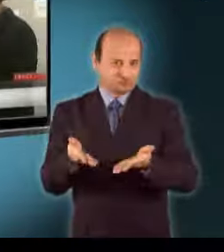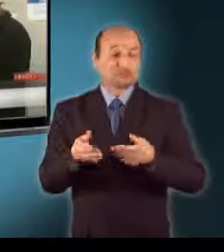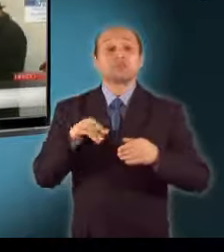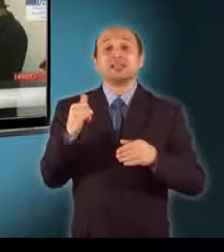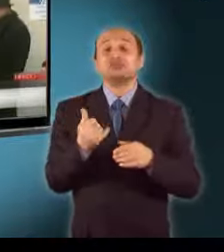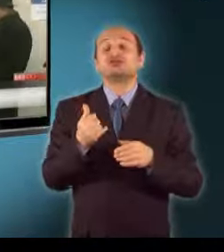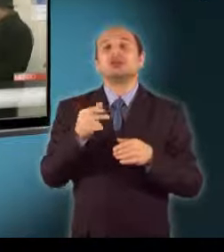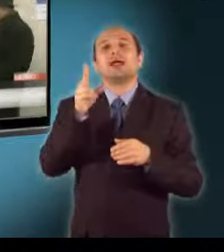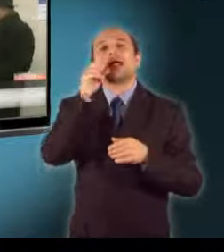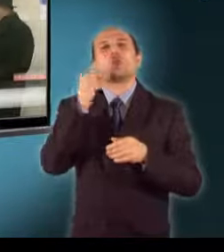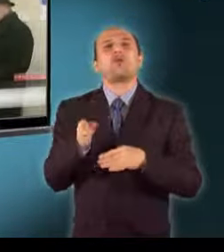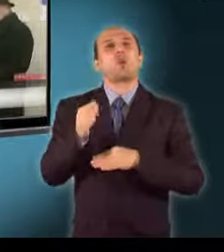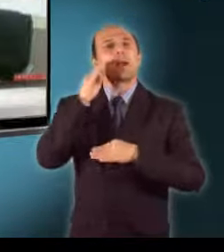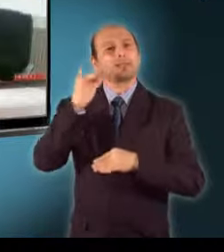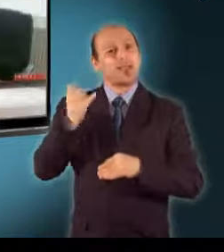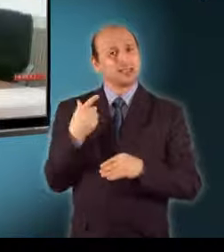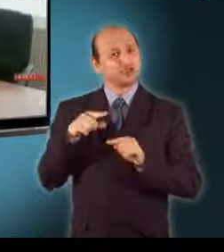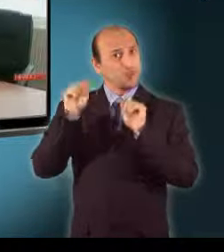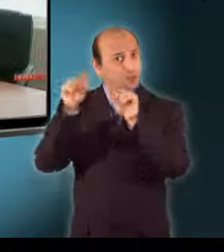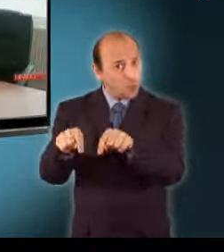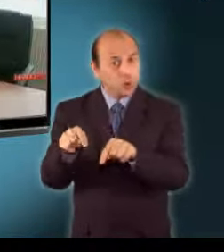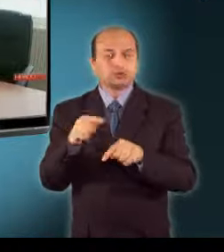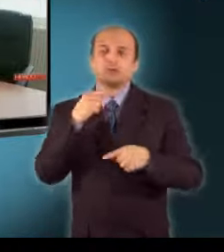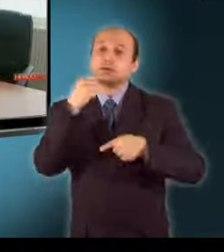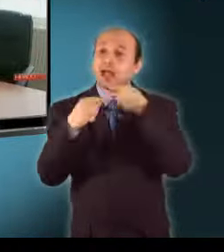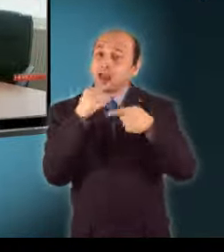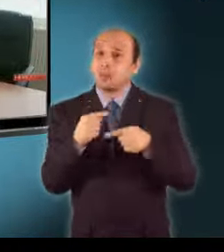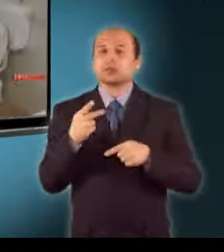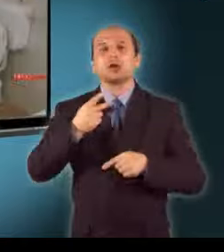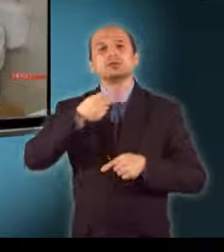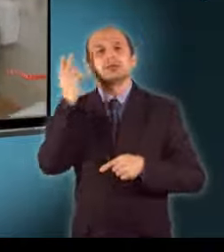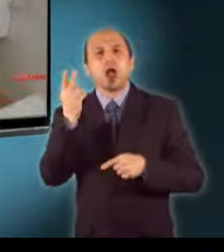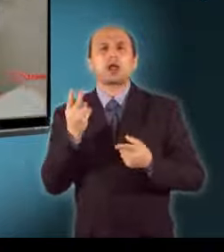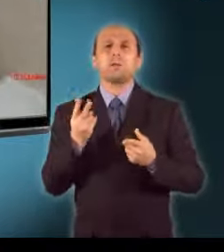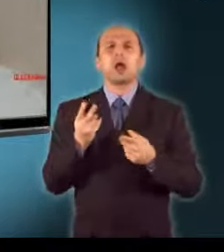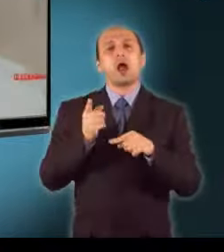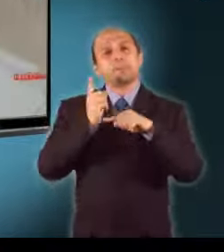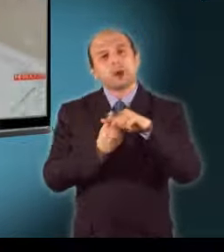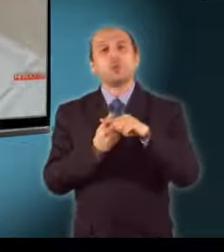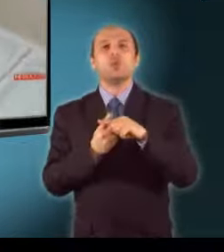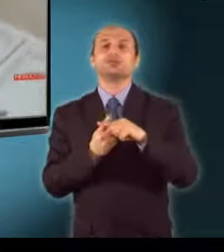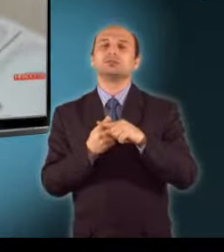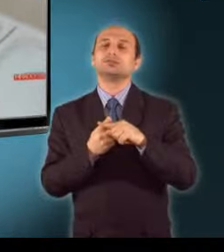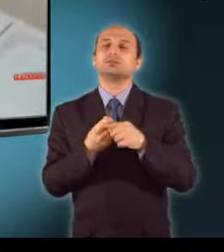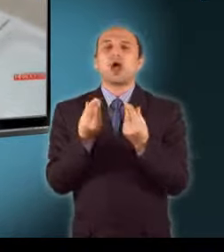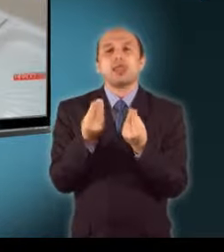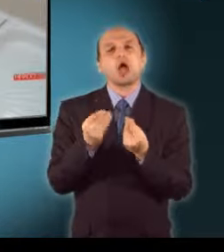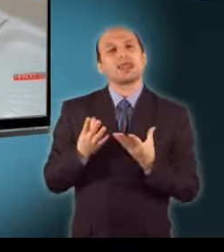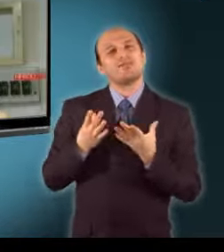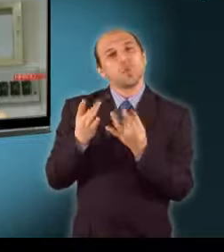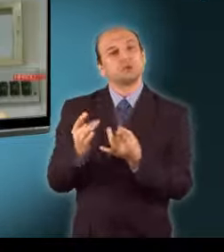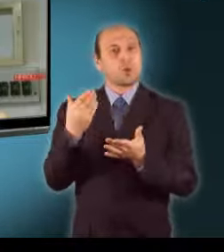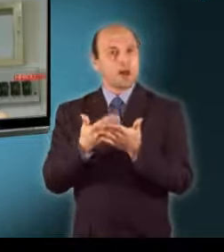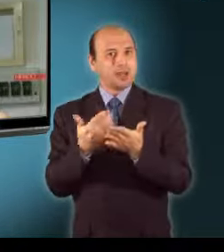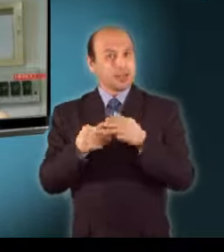rendőrfőkapitány. Bence József elmondta, igyekeztek a szakmai kihíváson túl anyagilag is vonzóvá tenni az őrsökön a munkahelyeket.